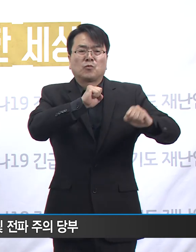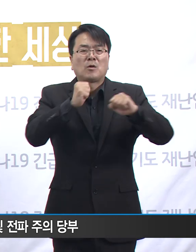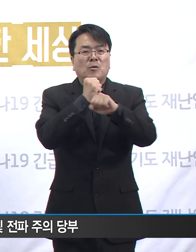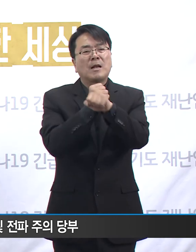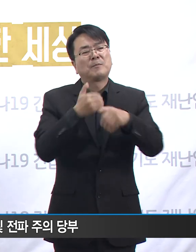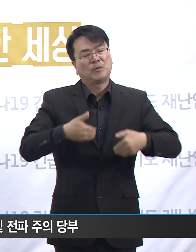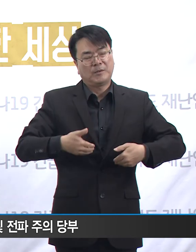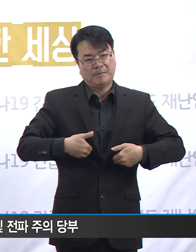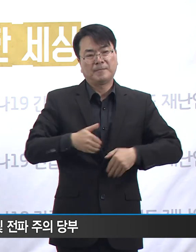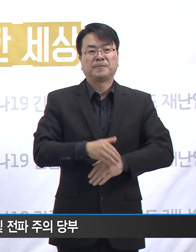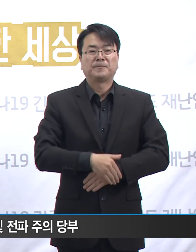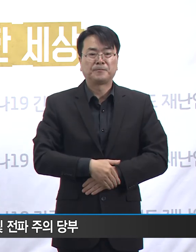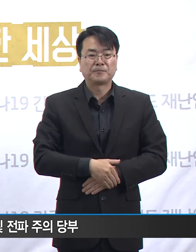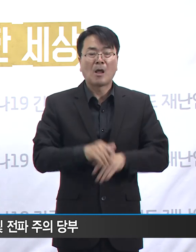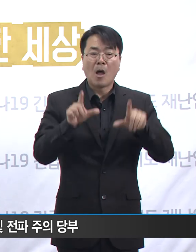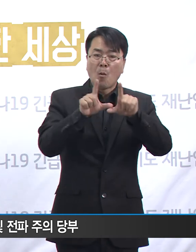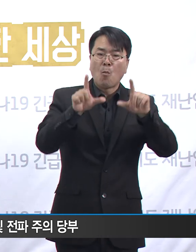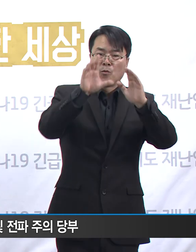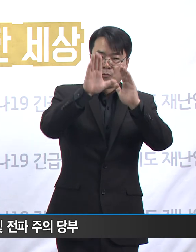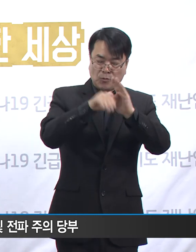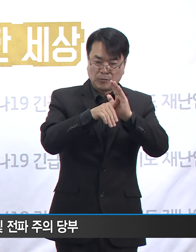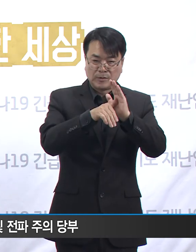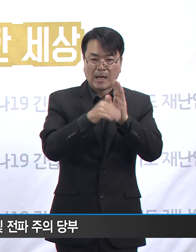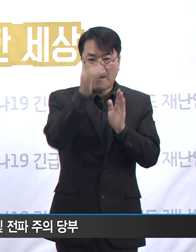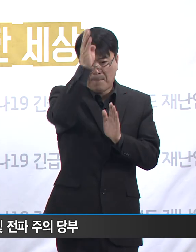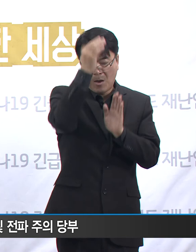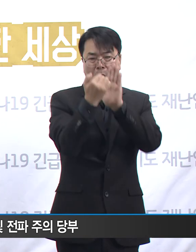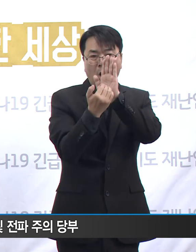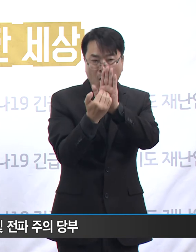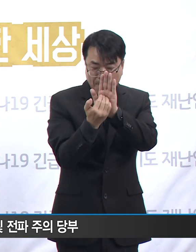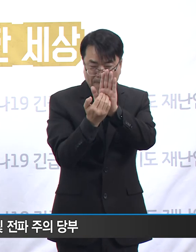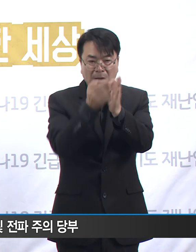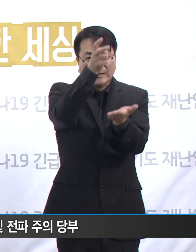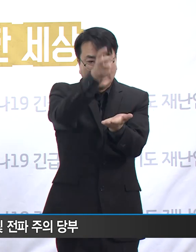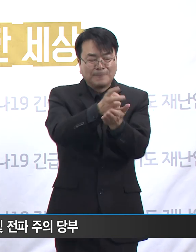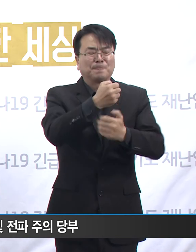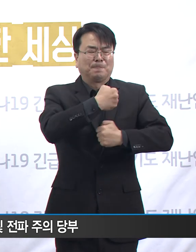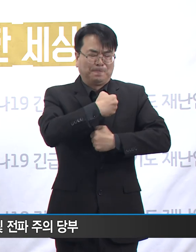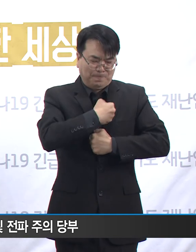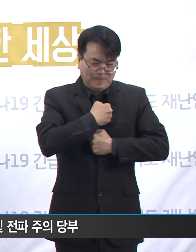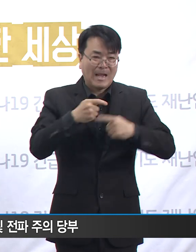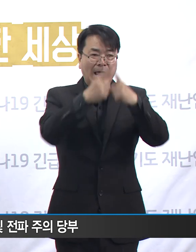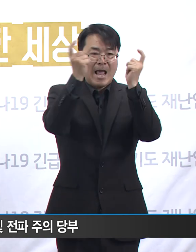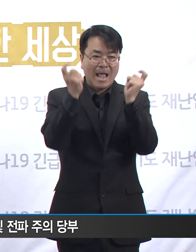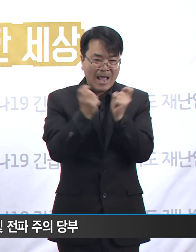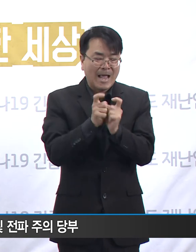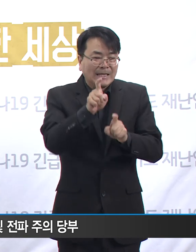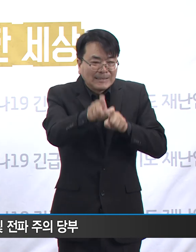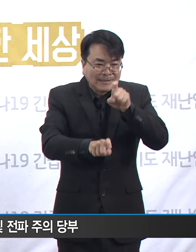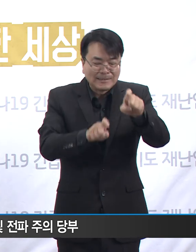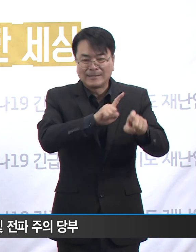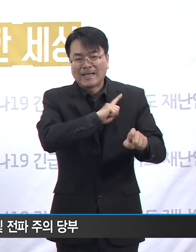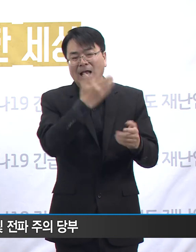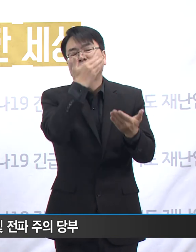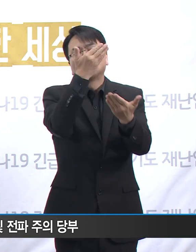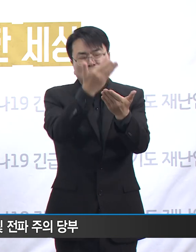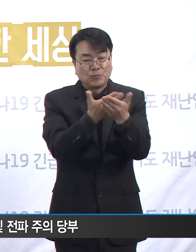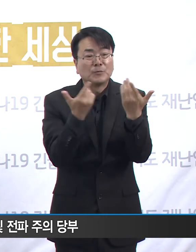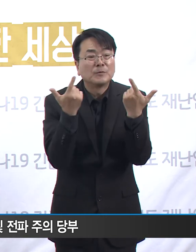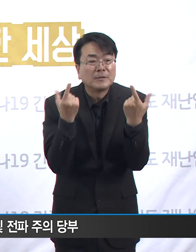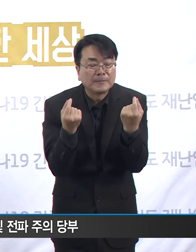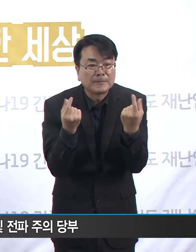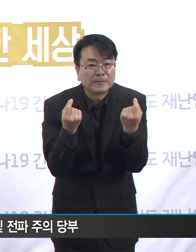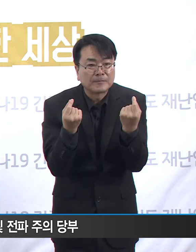일상에서 방역수칙을 잊지 않는 개인의 실천만큼 중요한 건 없습니다. 하지만 모든